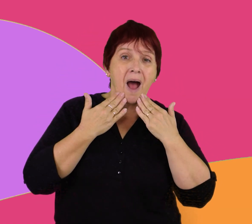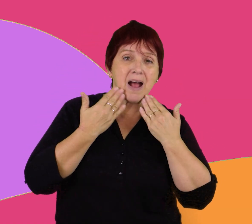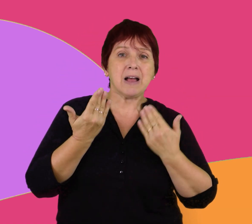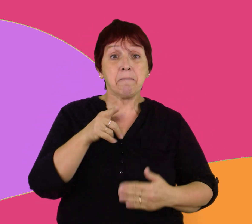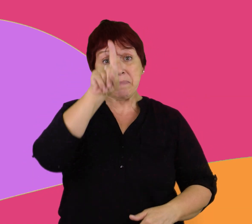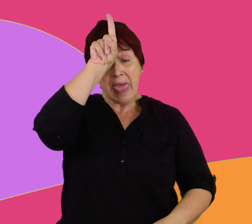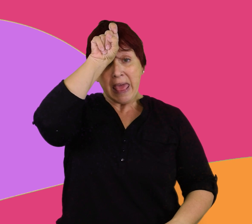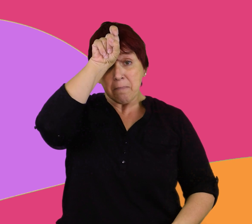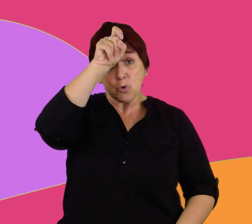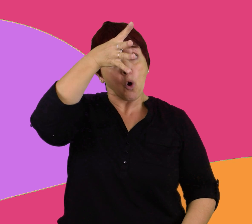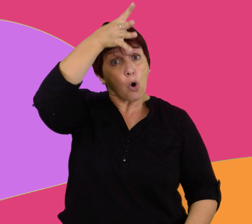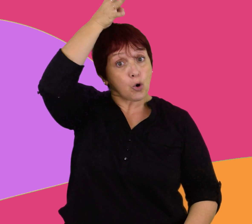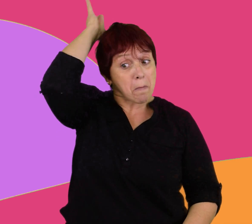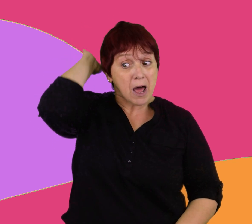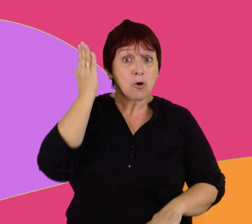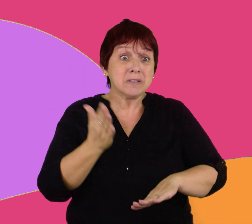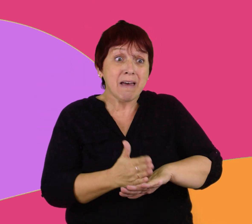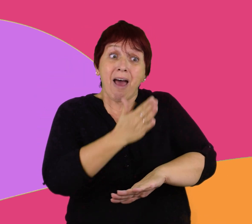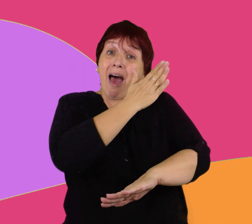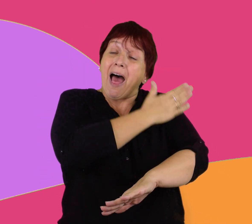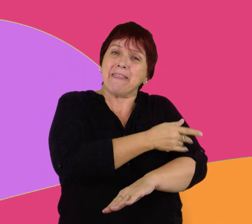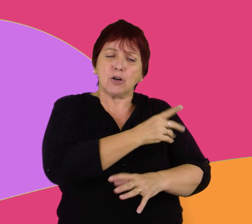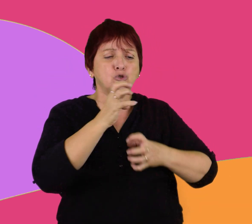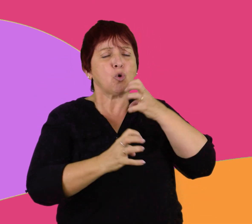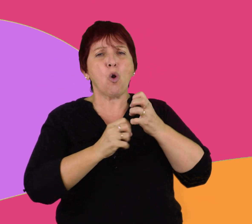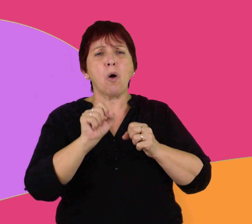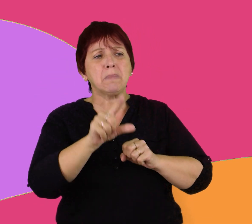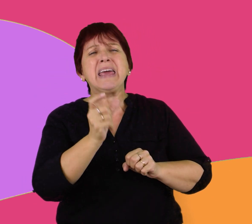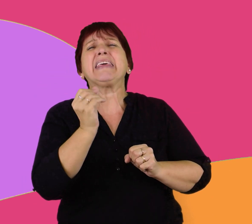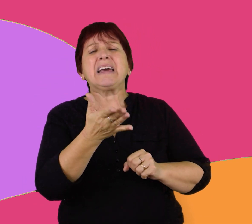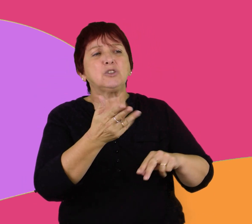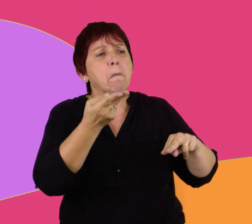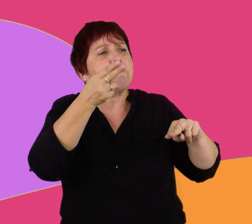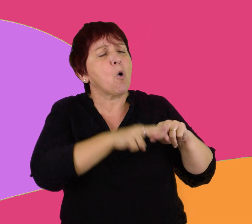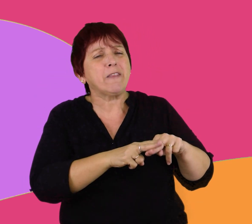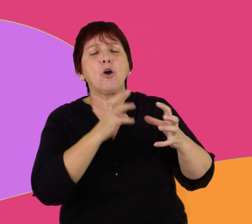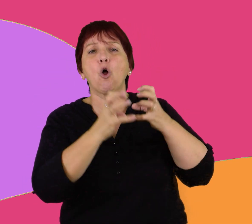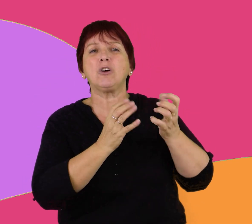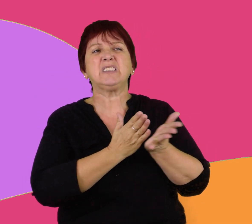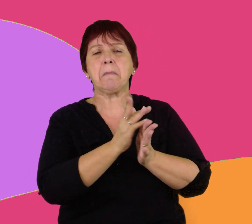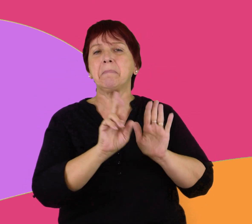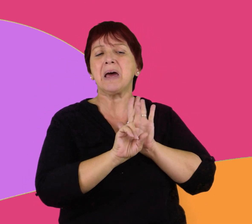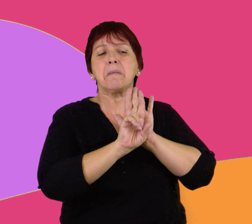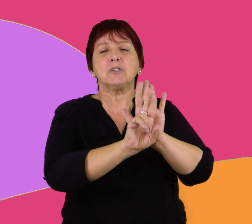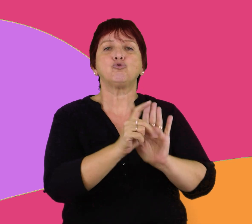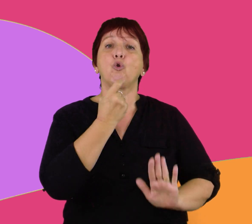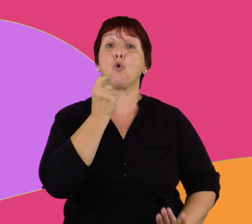En el Antiguo Egipto y en el Imperio Romano, el color que representaba la muerte era el rojo.